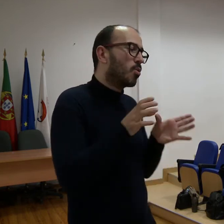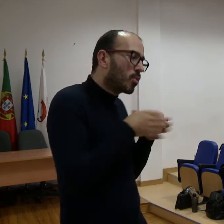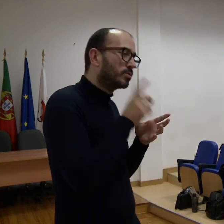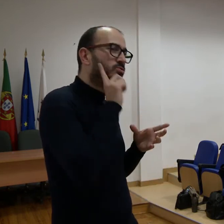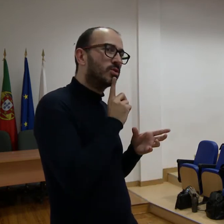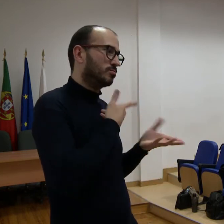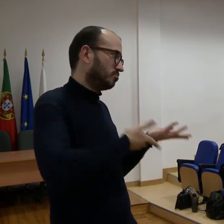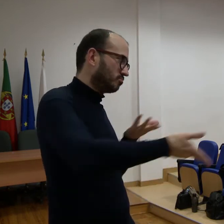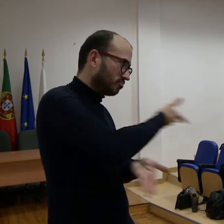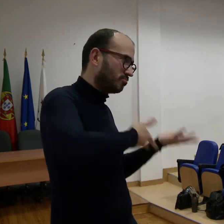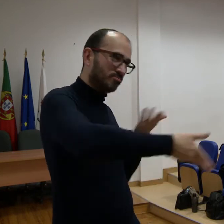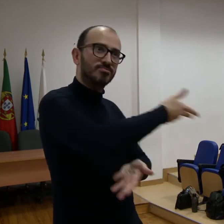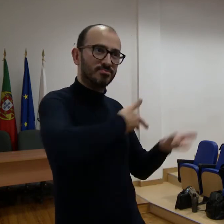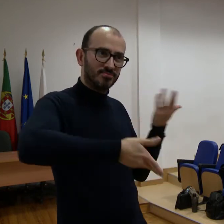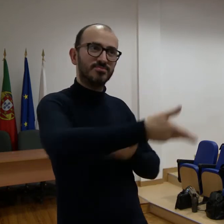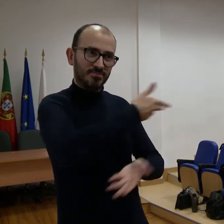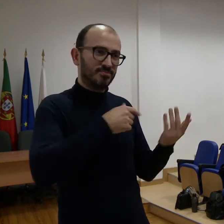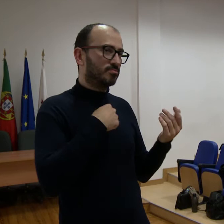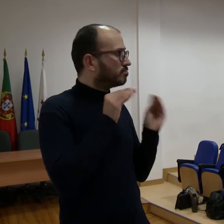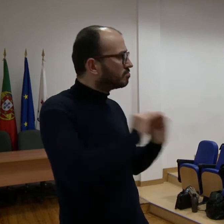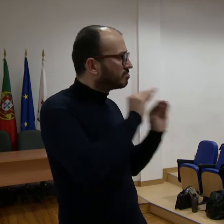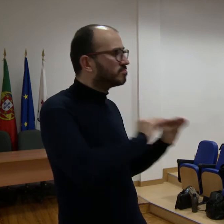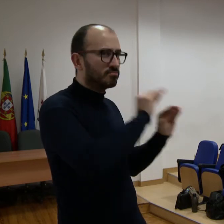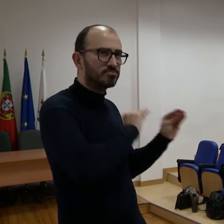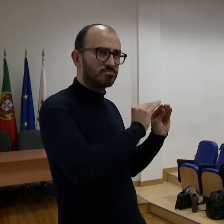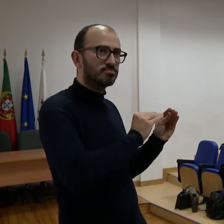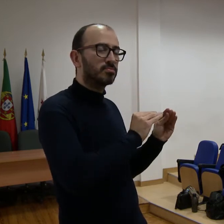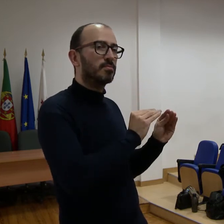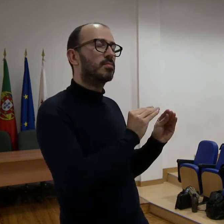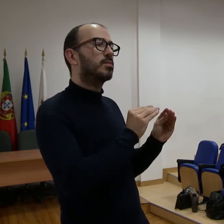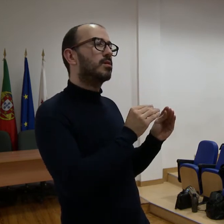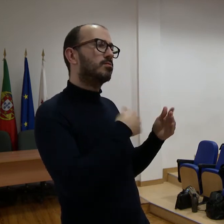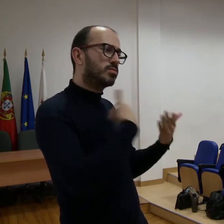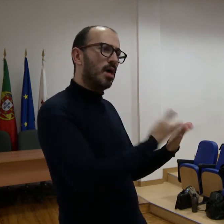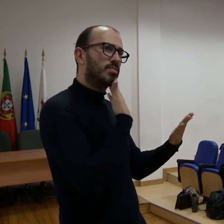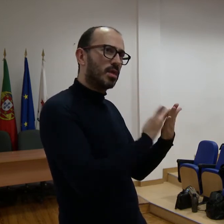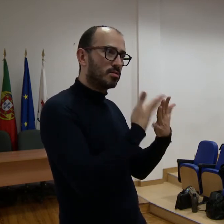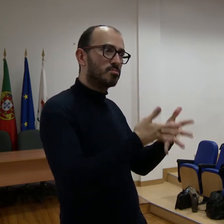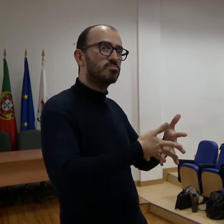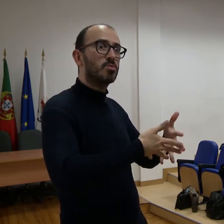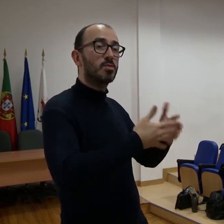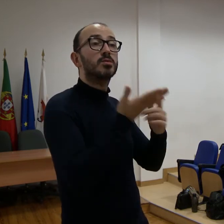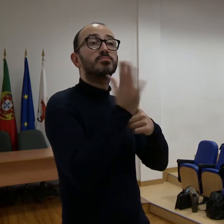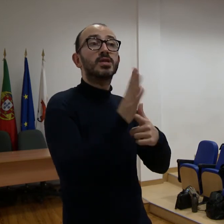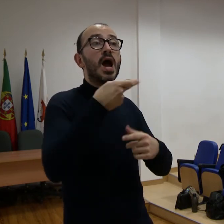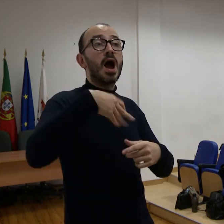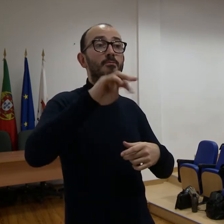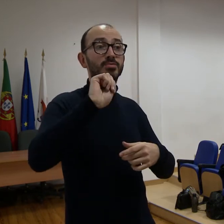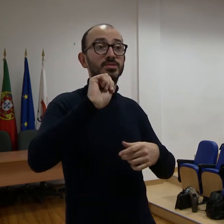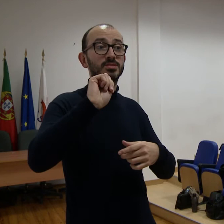vou trabalhar aqui com os ouvintes, onde vai existir sempre esta barreira linguística. Então decidi começar a trabalhar com a comunidade surda e